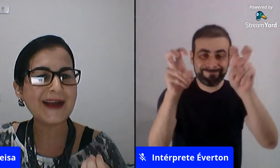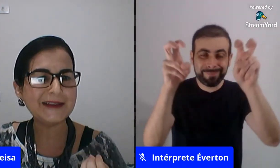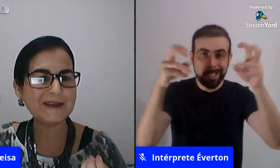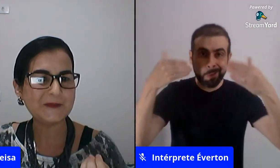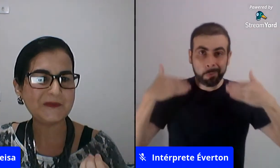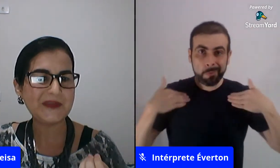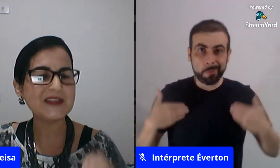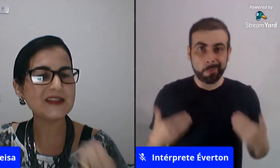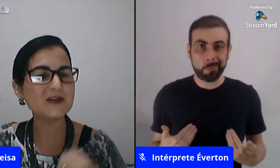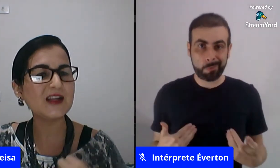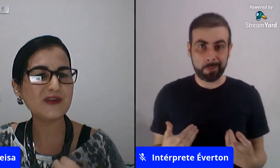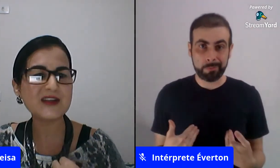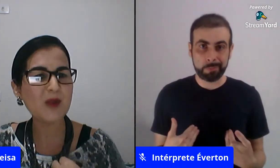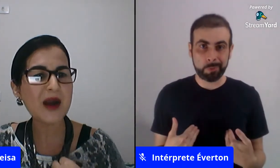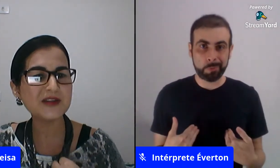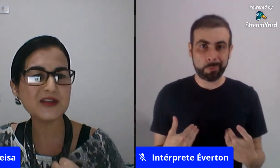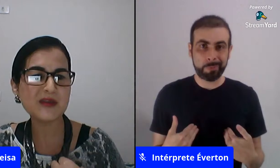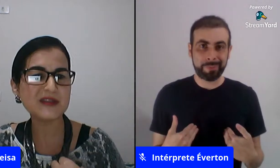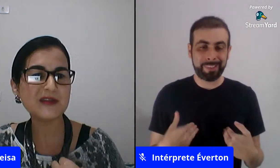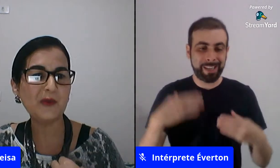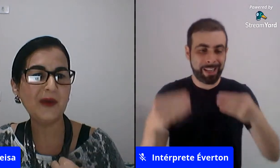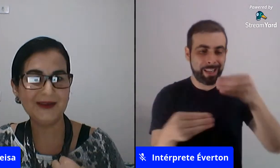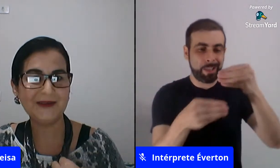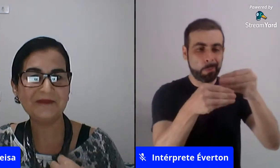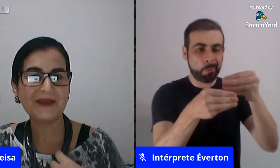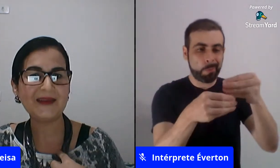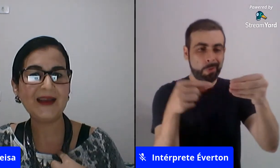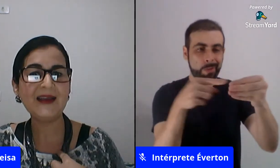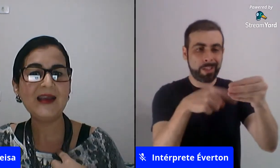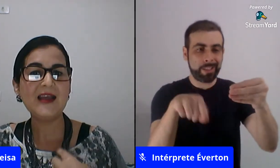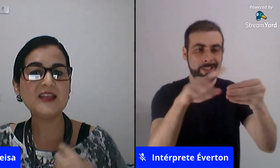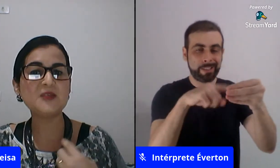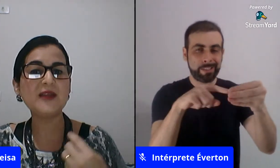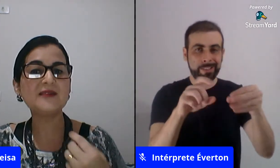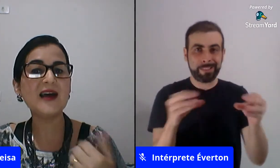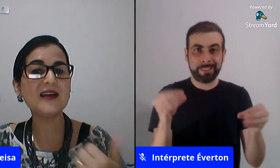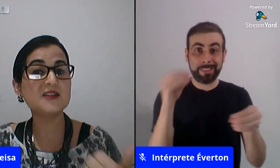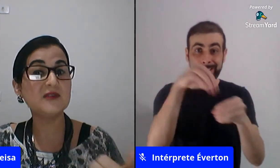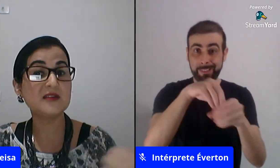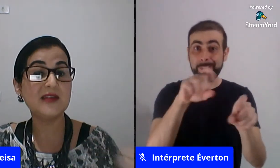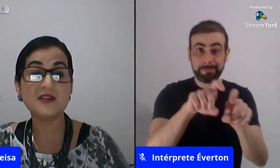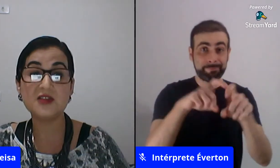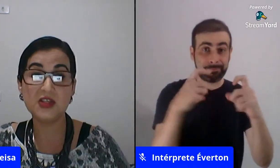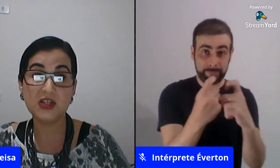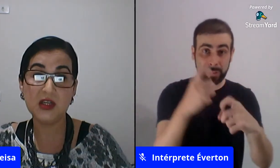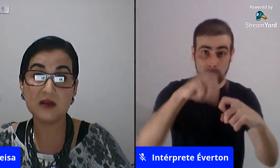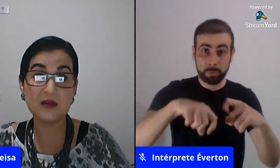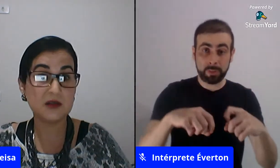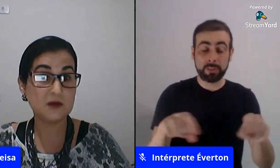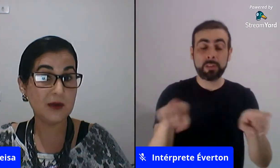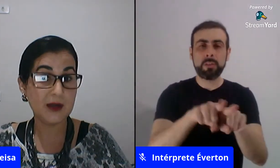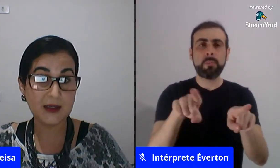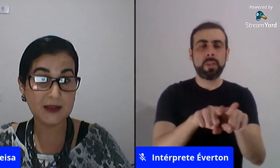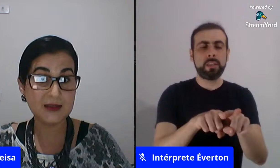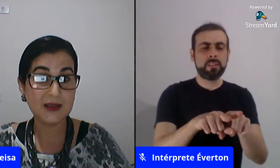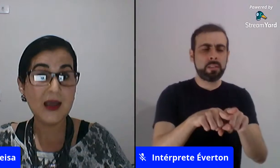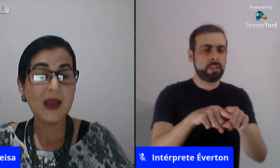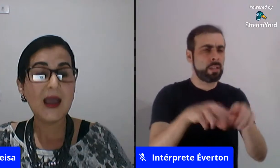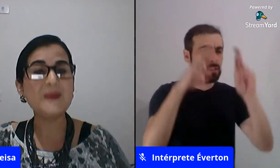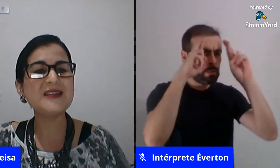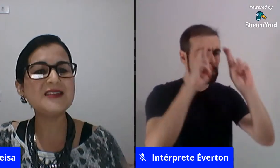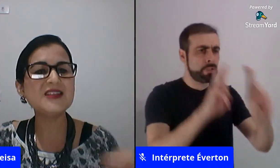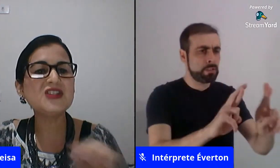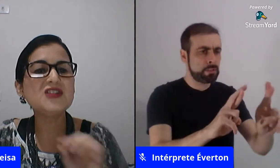sexualidade e a sexualidade faz parte da dimensão humana né respeitar as diversidades de gêneros sexuais